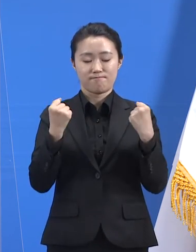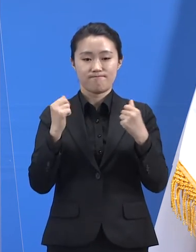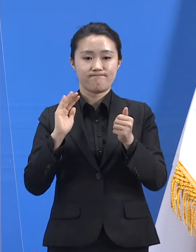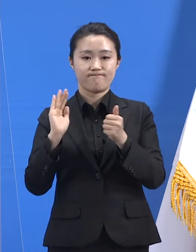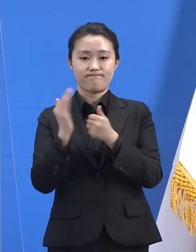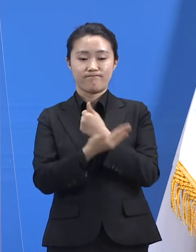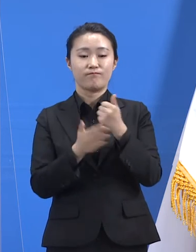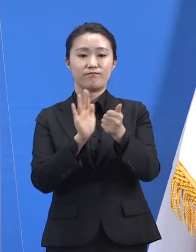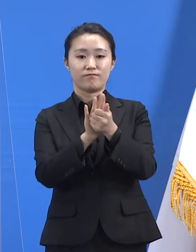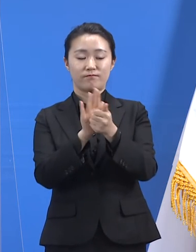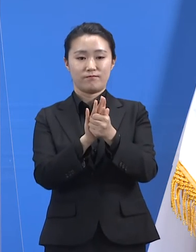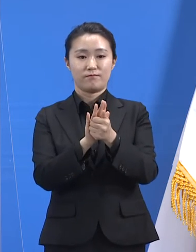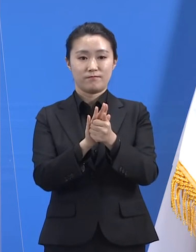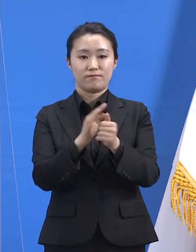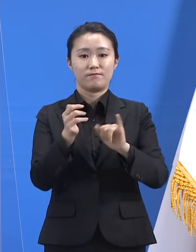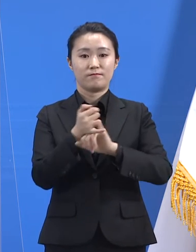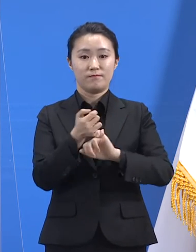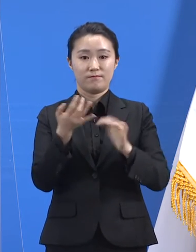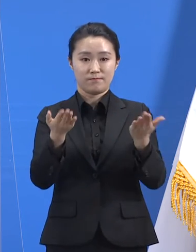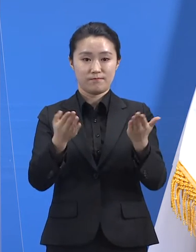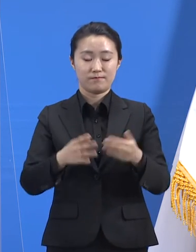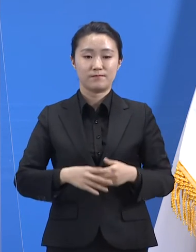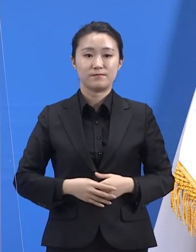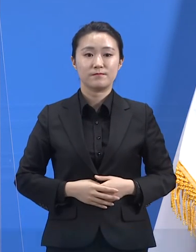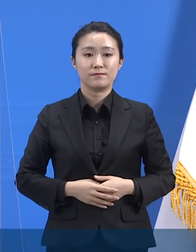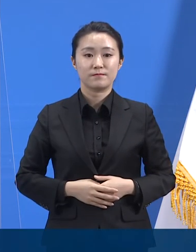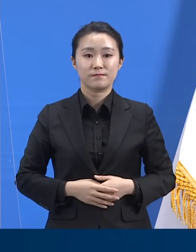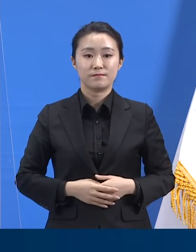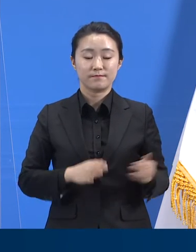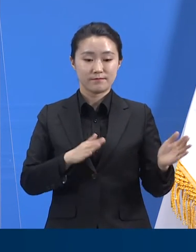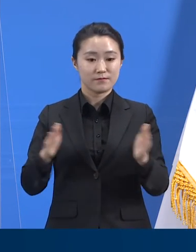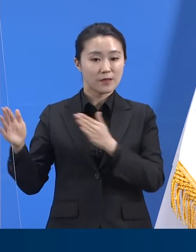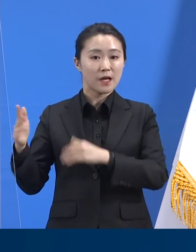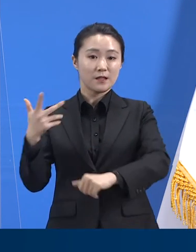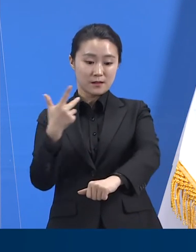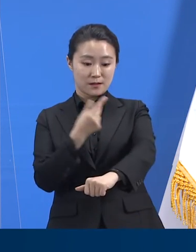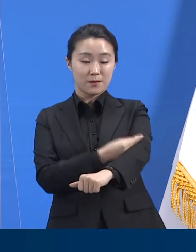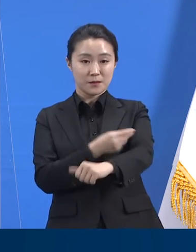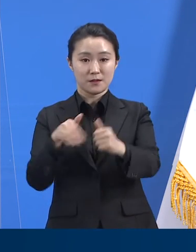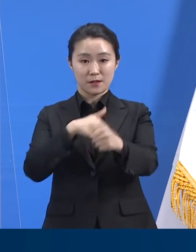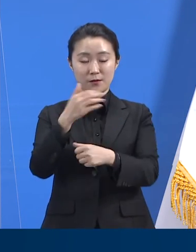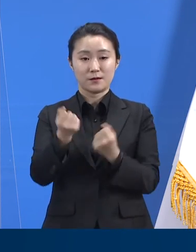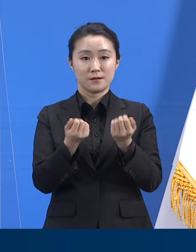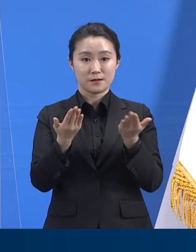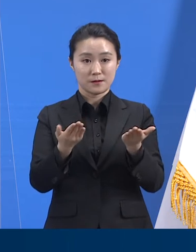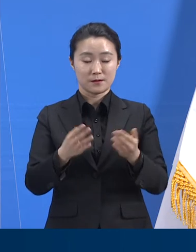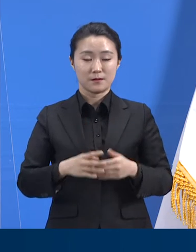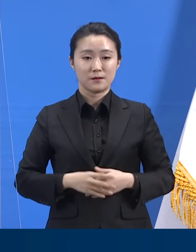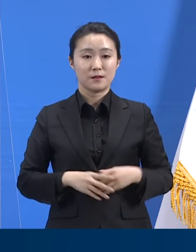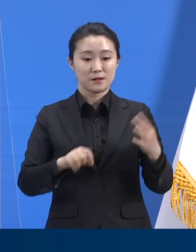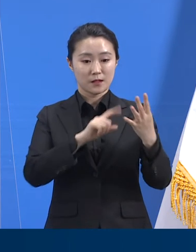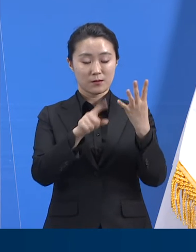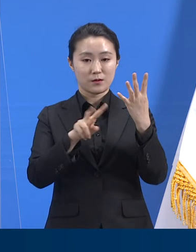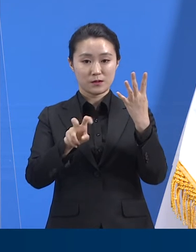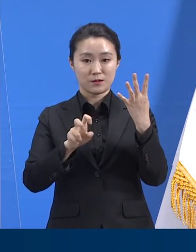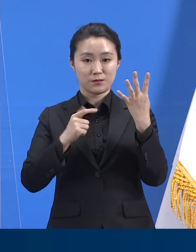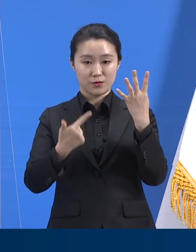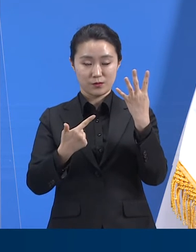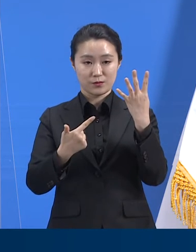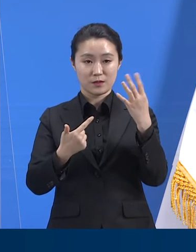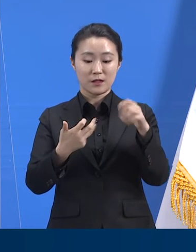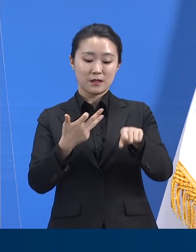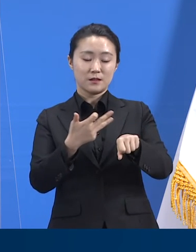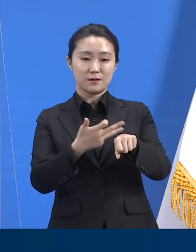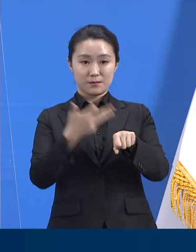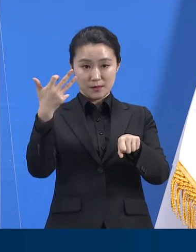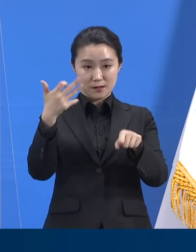다음은 경기도 코로나19 예방접종 현황입니다. 4월 26일 18시 기준 1분기